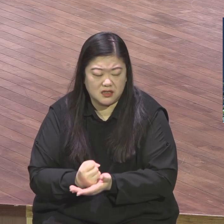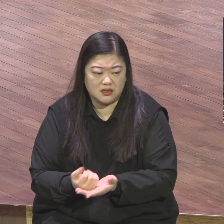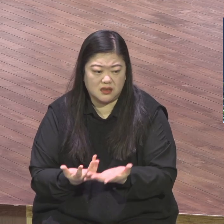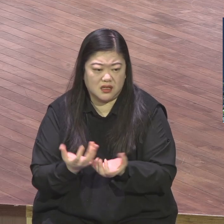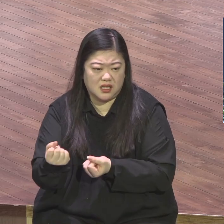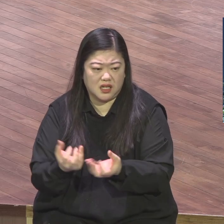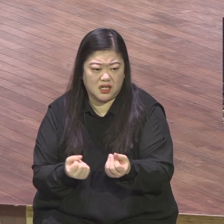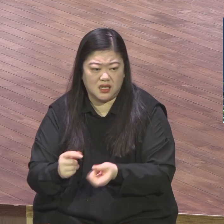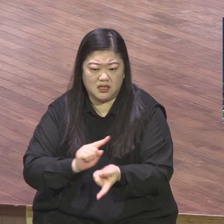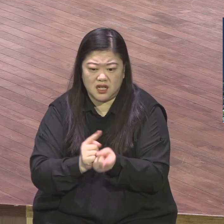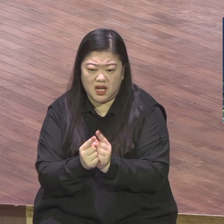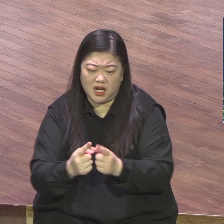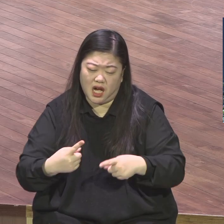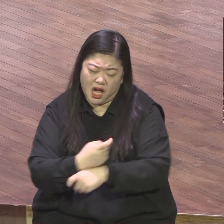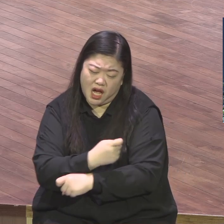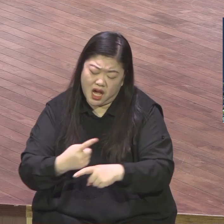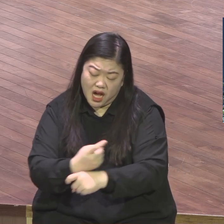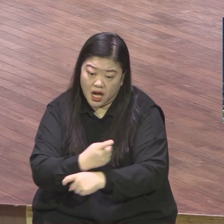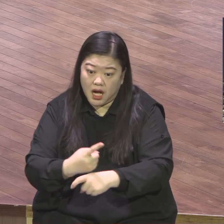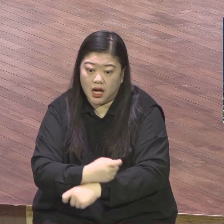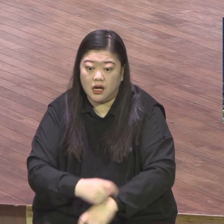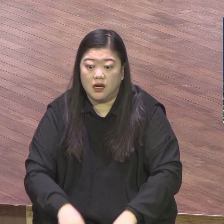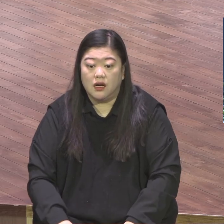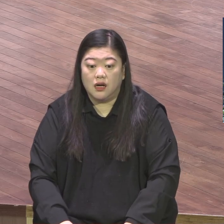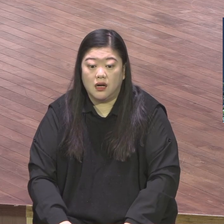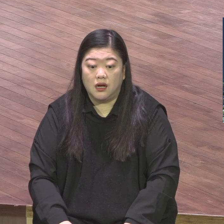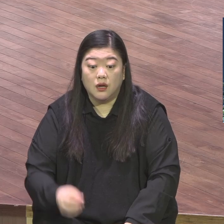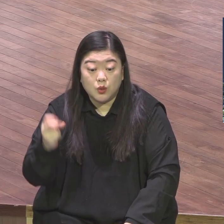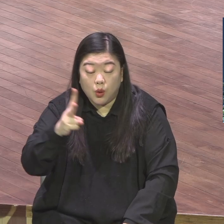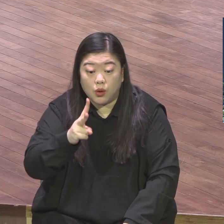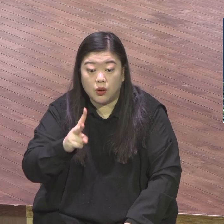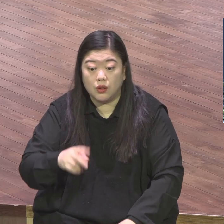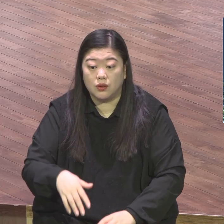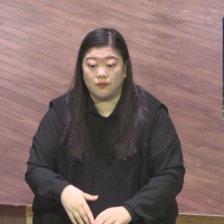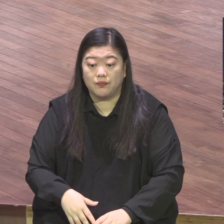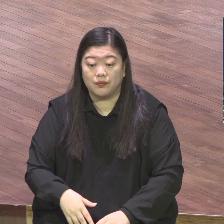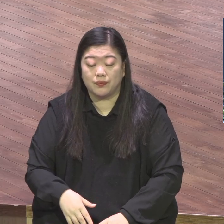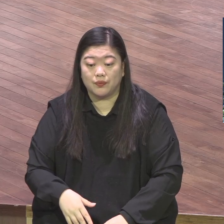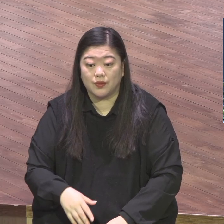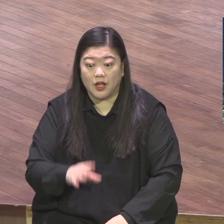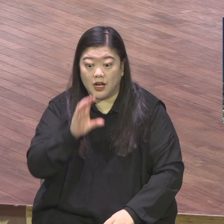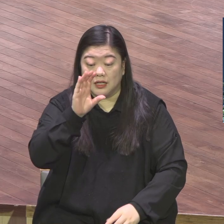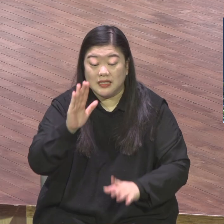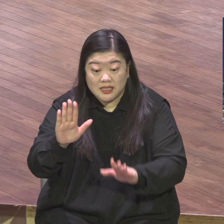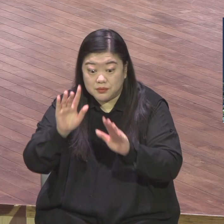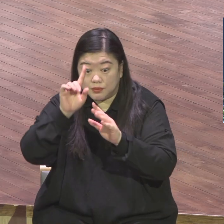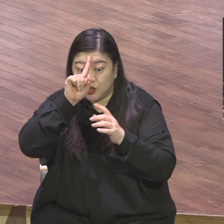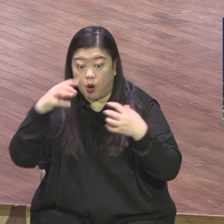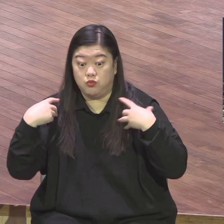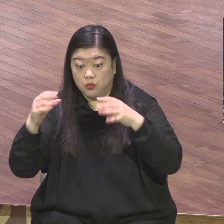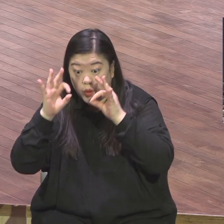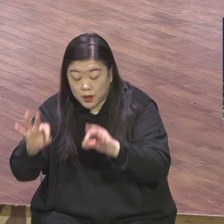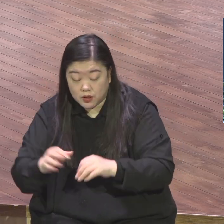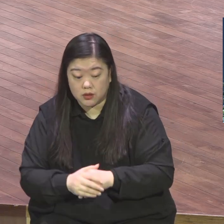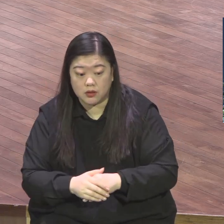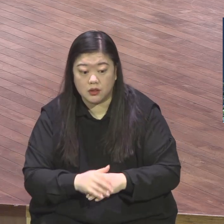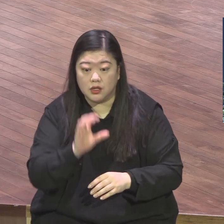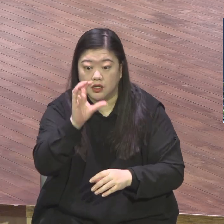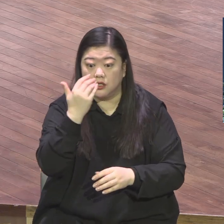국가마저도 기독교를 무시합니다 전주교 불교는 하나니까 존경하고 우리 무시하면 다 찢어버렸어요